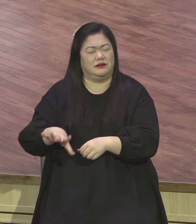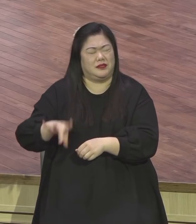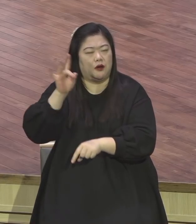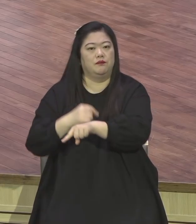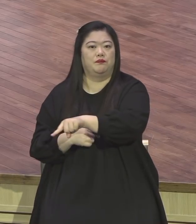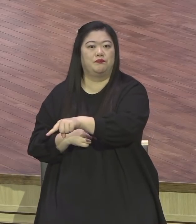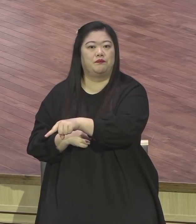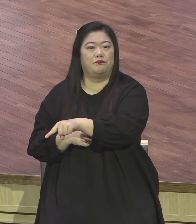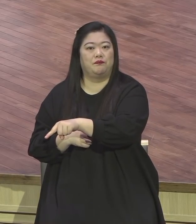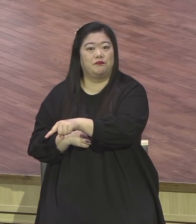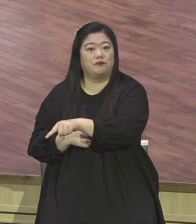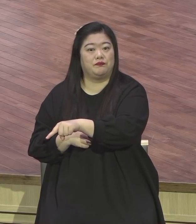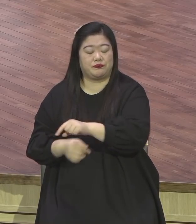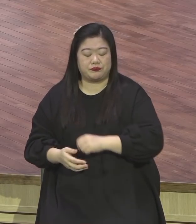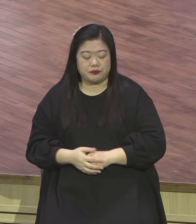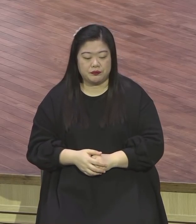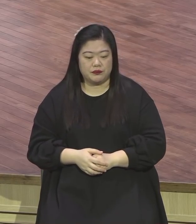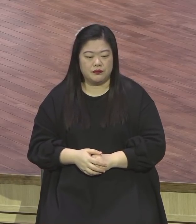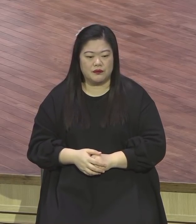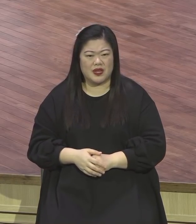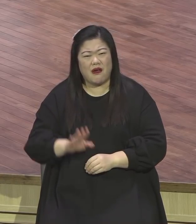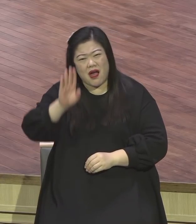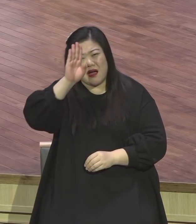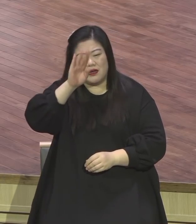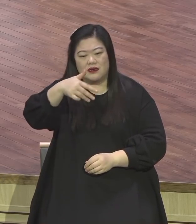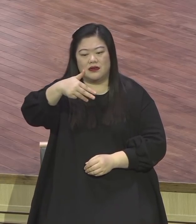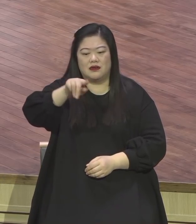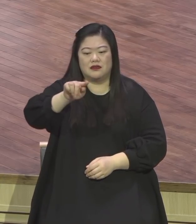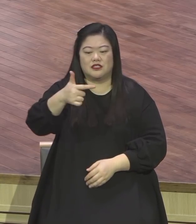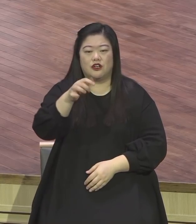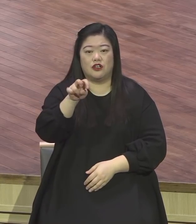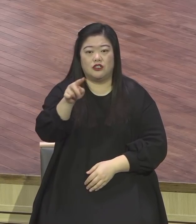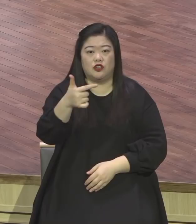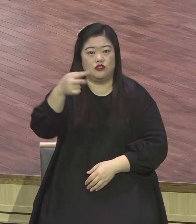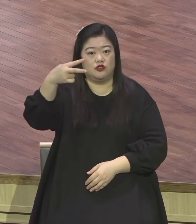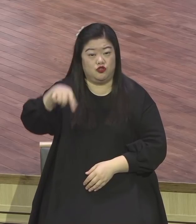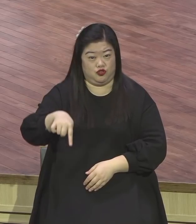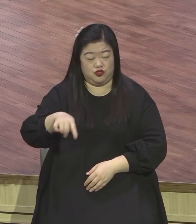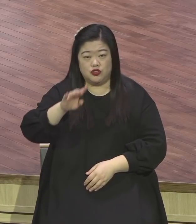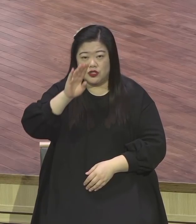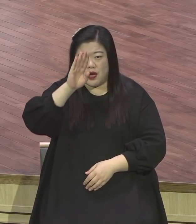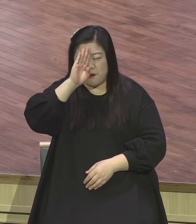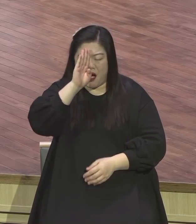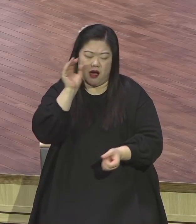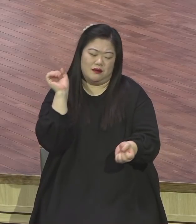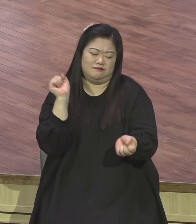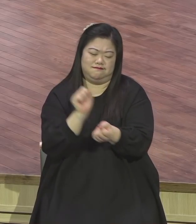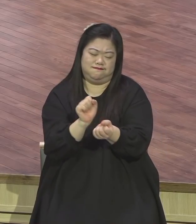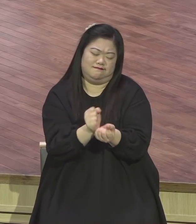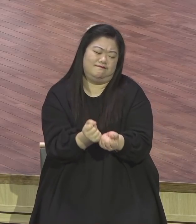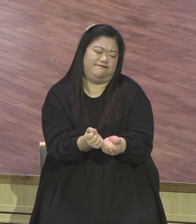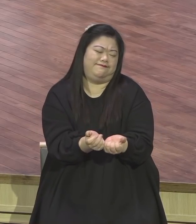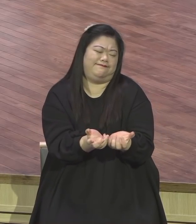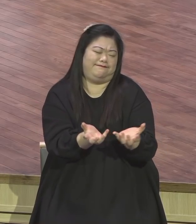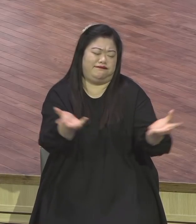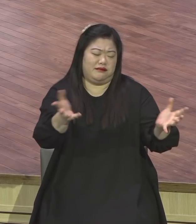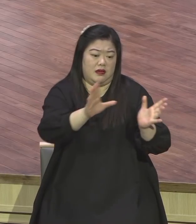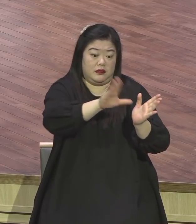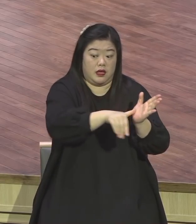그 천년두 때문에 막 죽었거든요 그런데 어떻게 이 에드워드 제카가 이걸 발견했냐